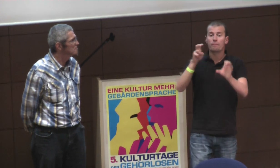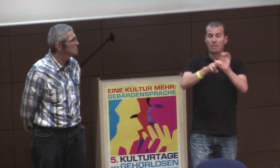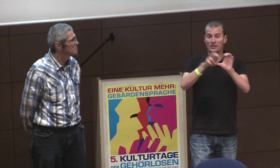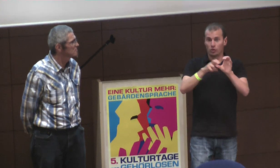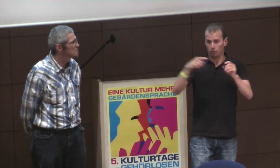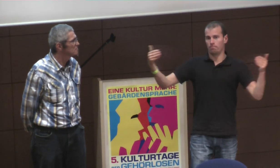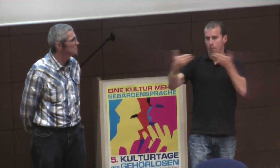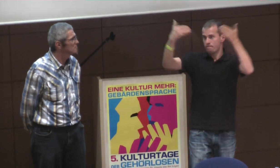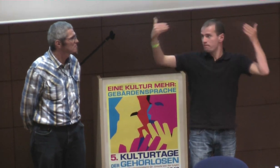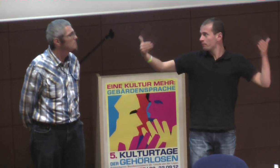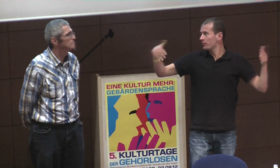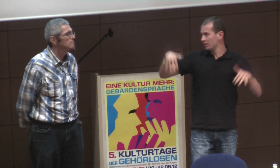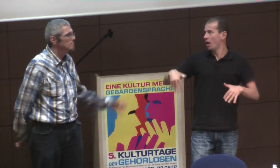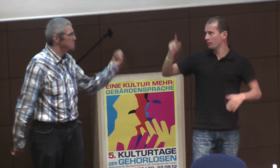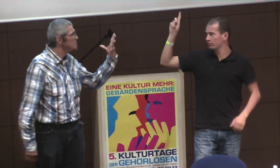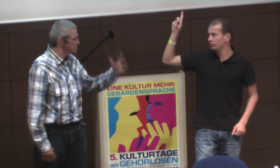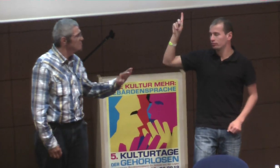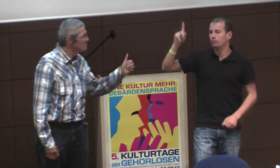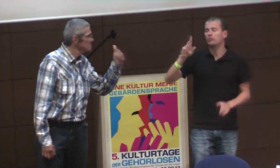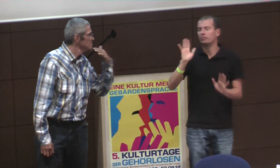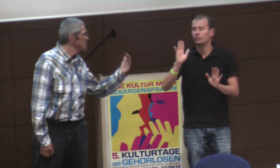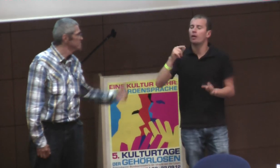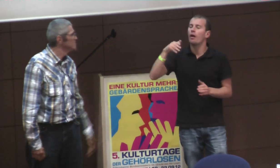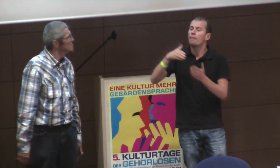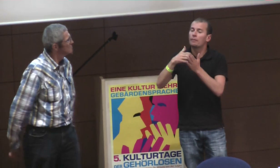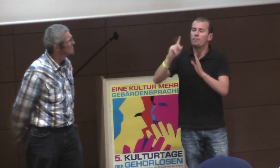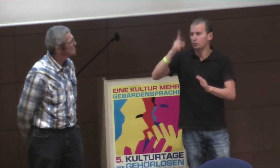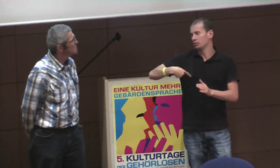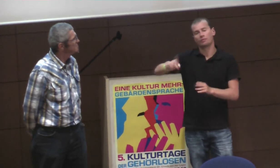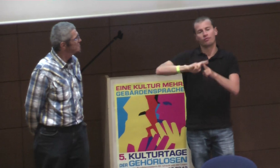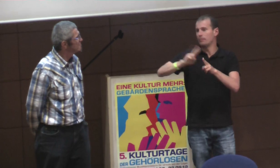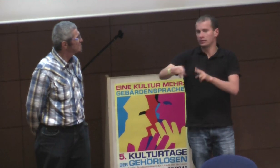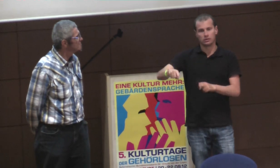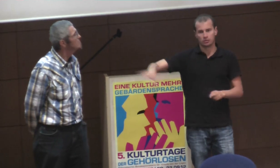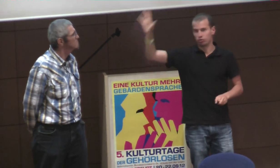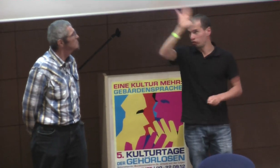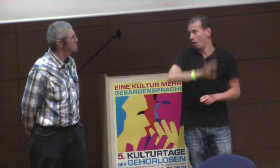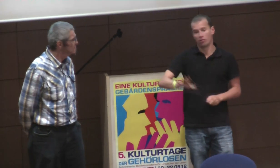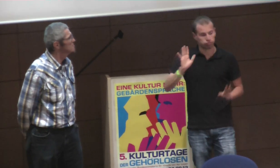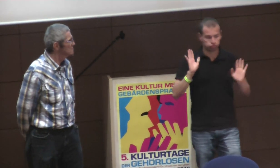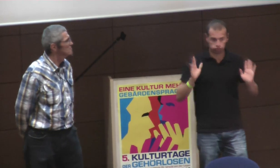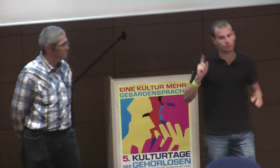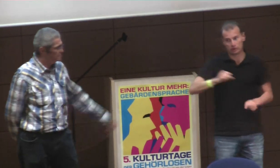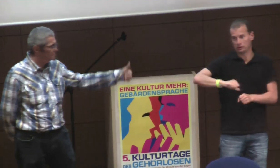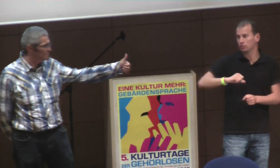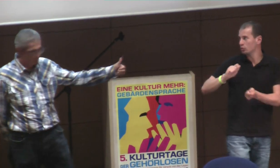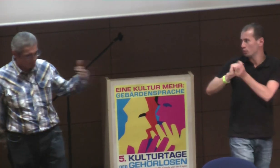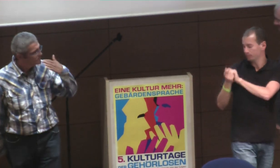den Übergang, ja, das, das, das müsste man auf jeden Fall ein bisschen, äh, äh,